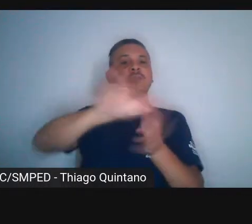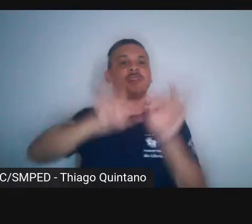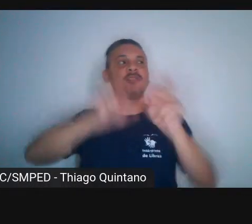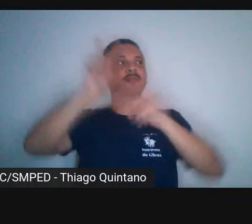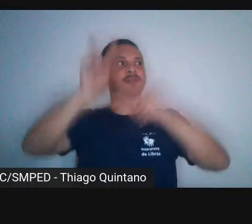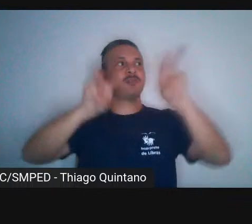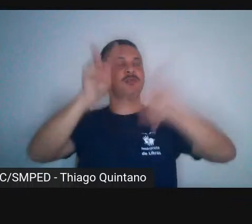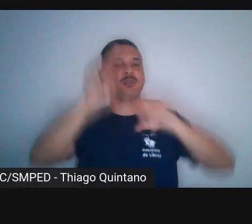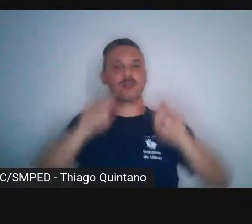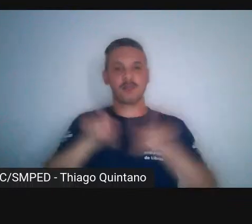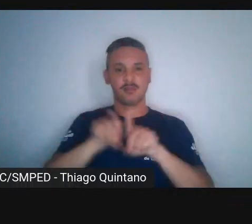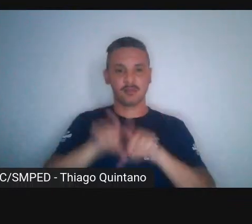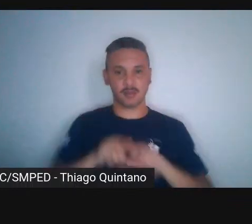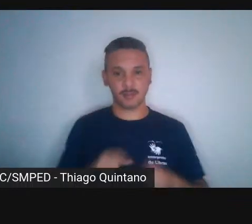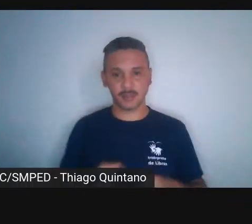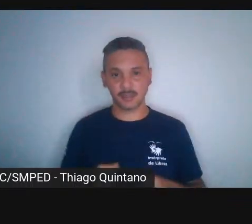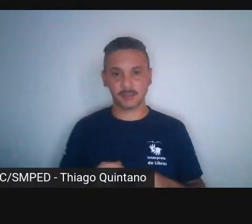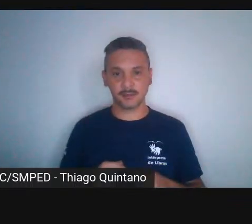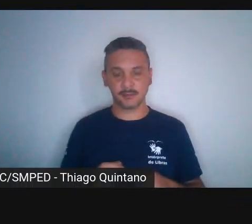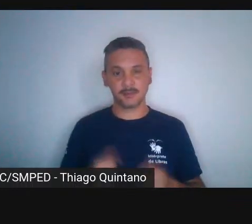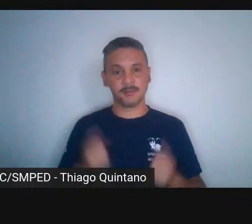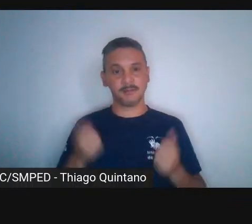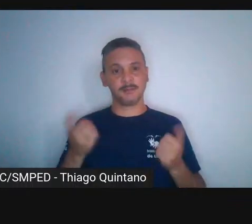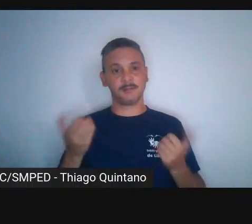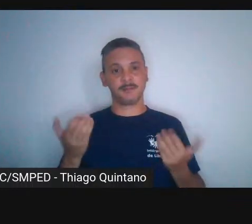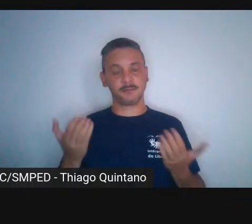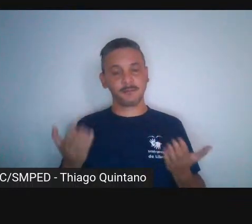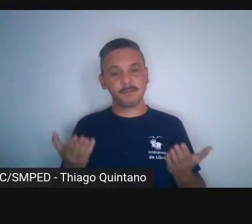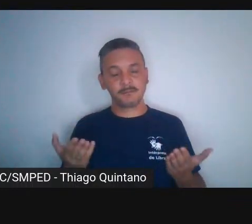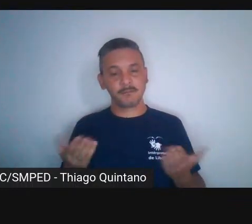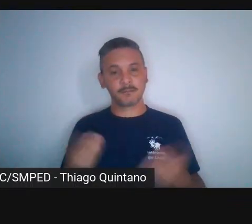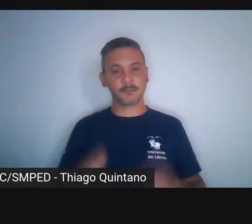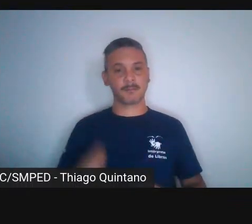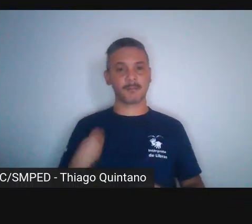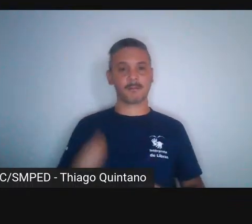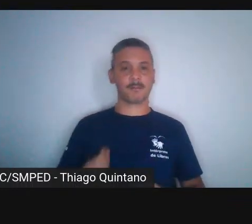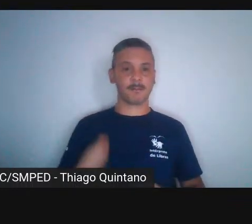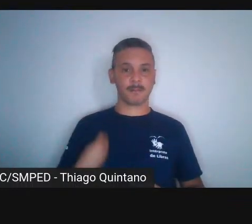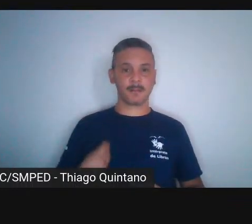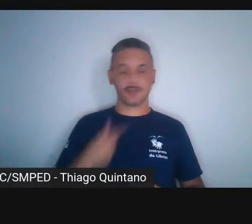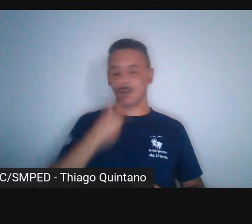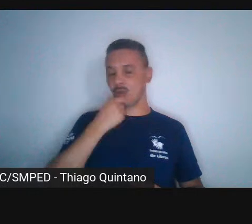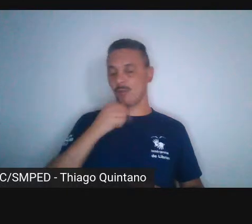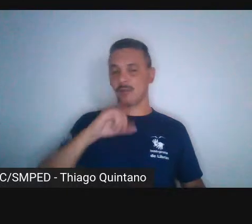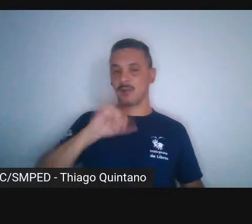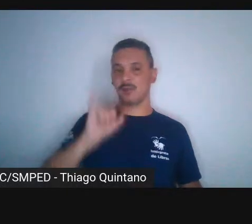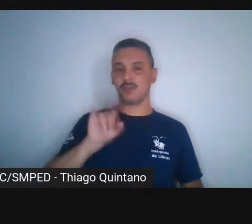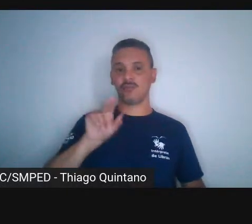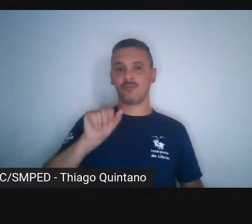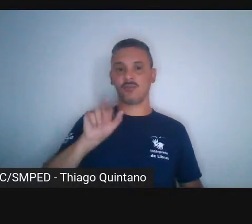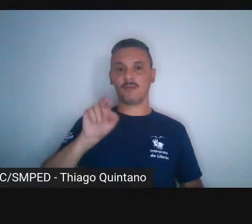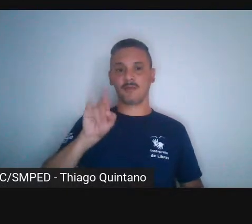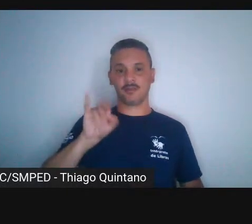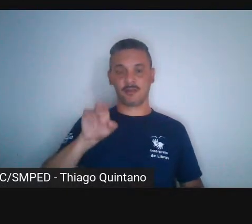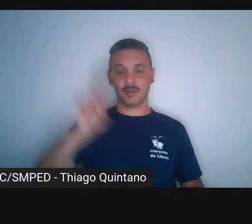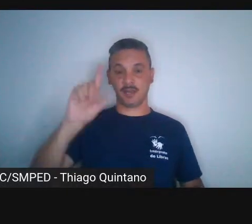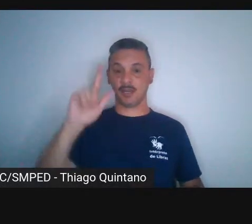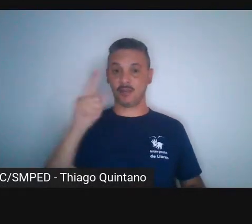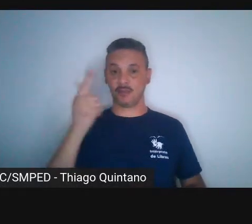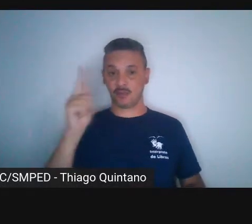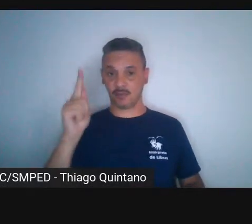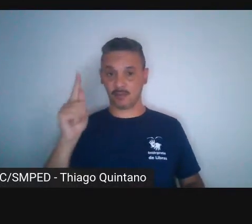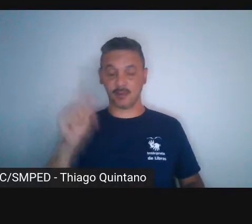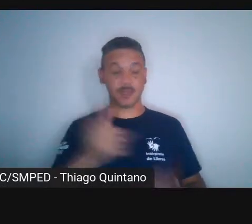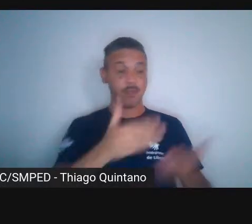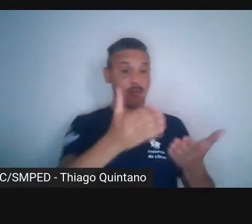caso, aí vem um pouco a presença de Yolandir como geógrafo, o livro pode ser contemplado